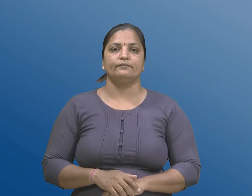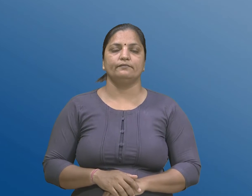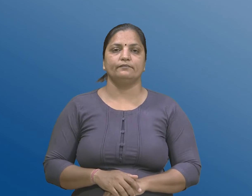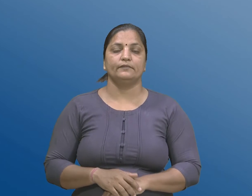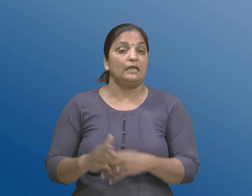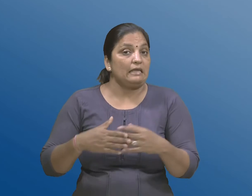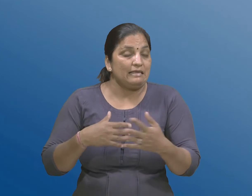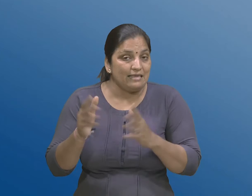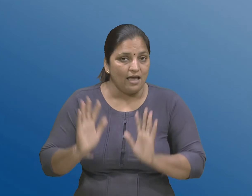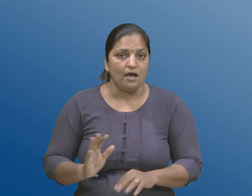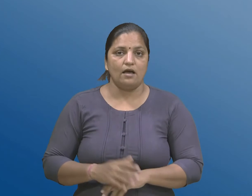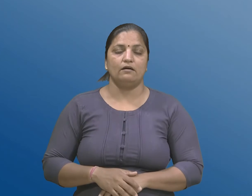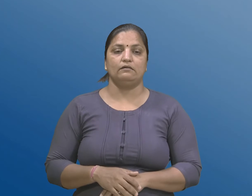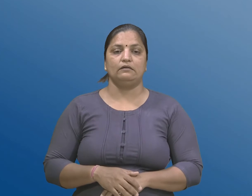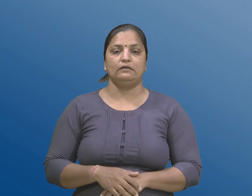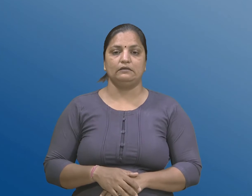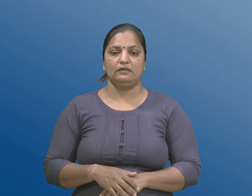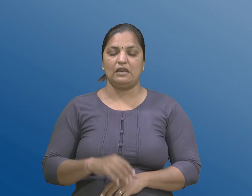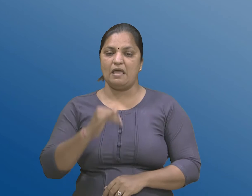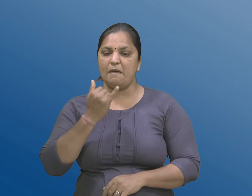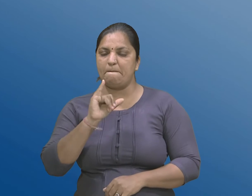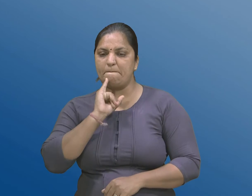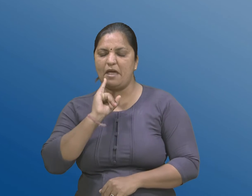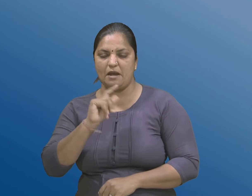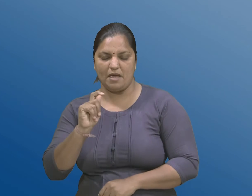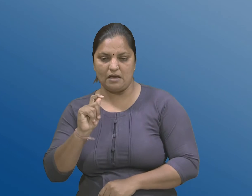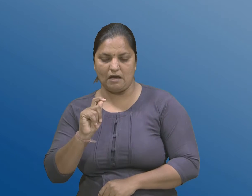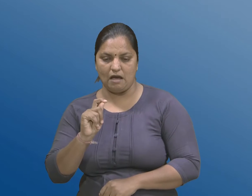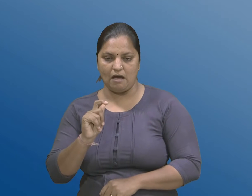अथवा अपमानित करवाना आशय थी धाक दमकिया पे